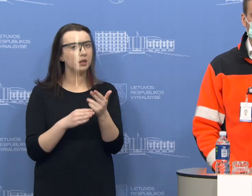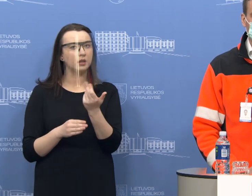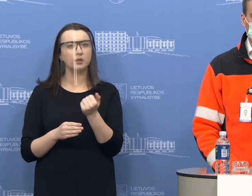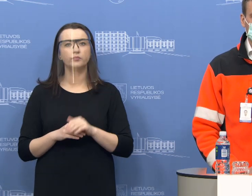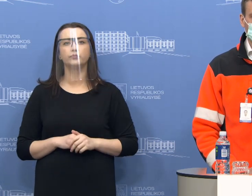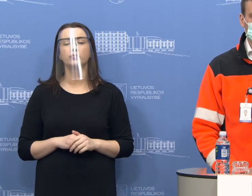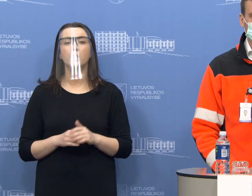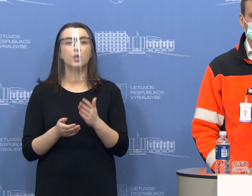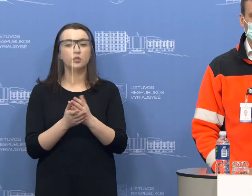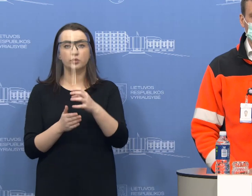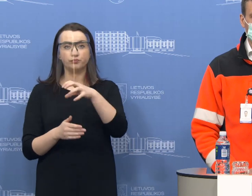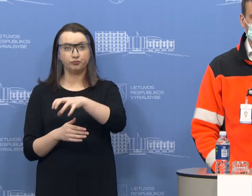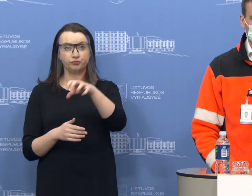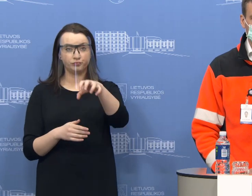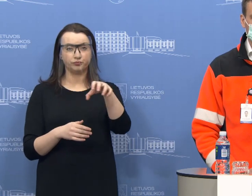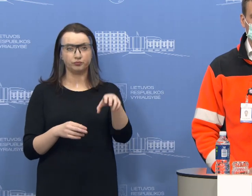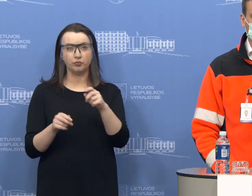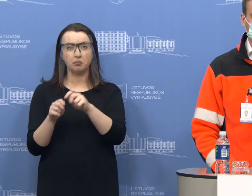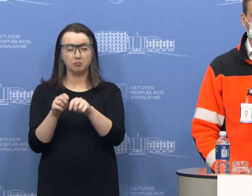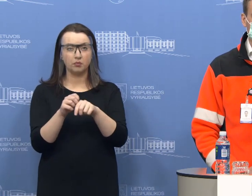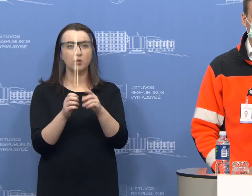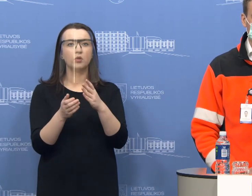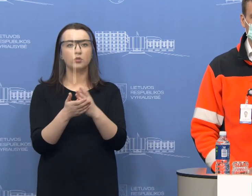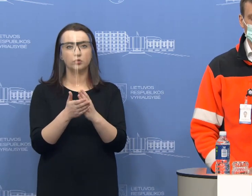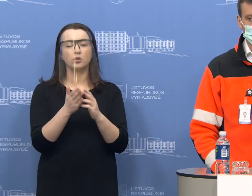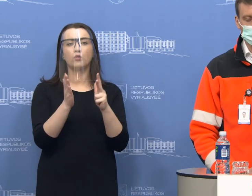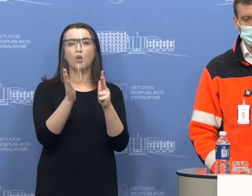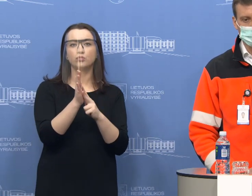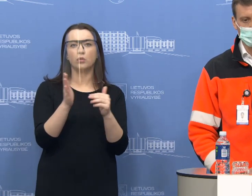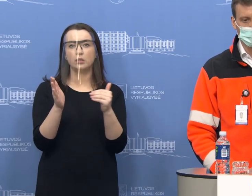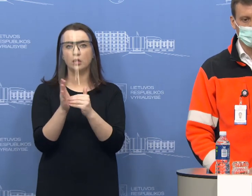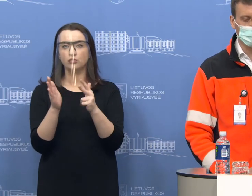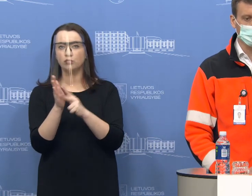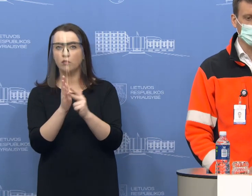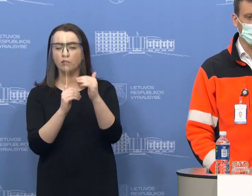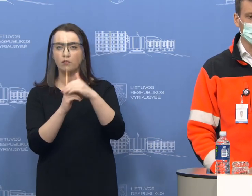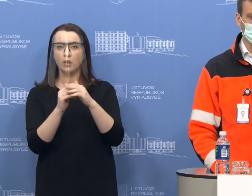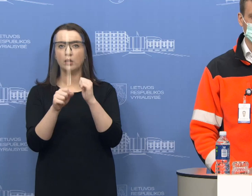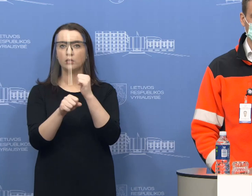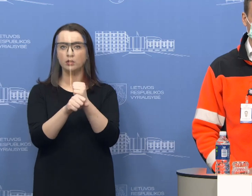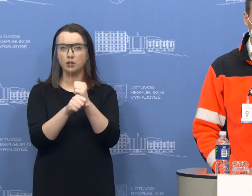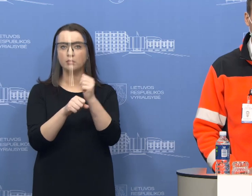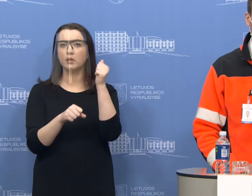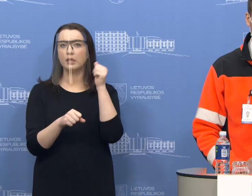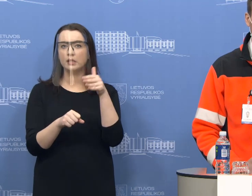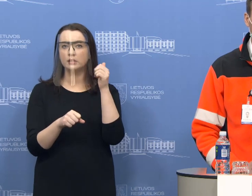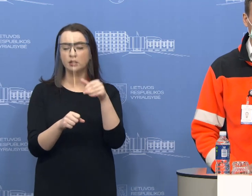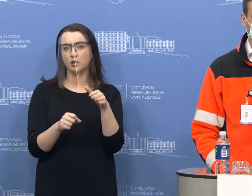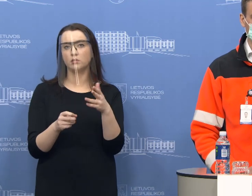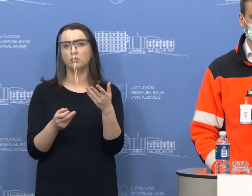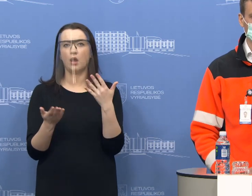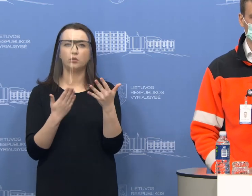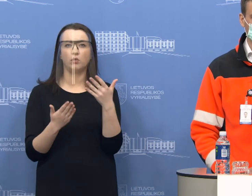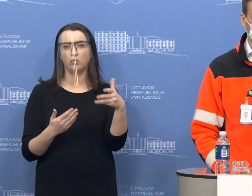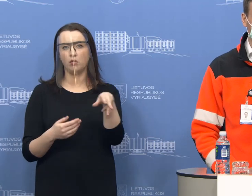Tai punktai jų didžioji dauguma tikrai veikia nuo 8 rytų iki 8 vakaro. Kai kurie aš dabar tiksliai nepasakysiu, nes